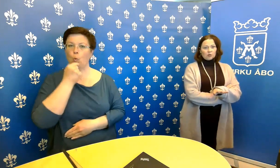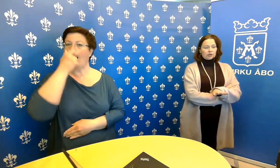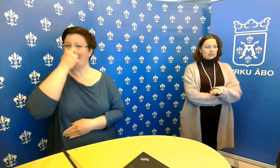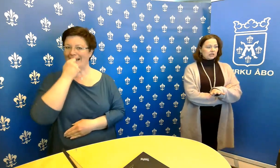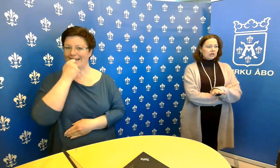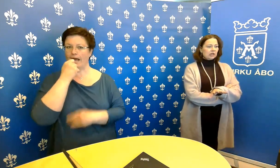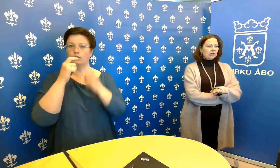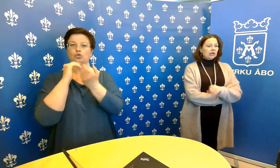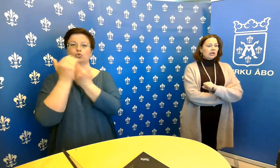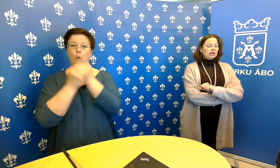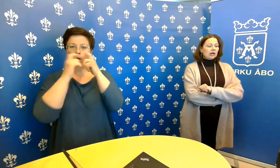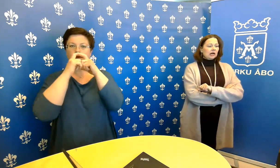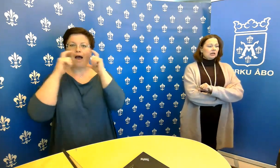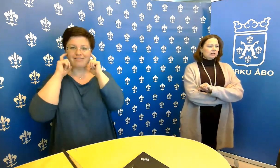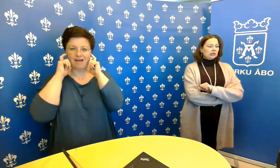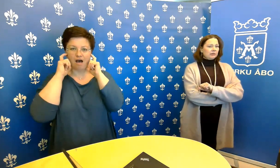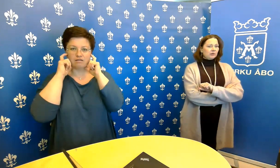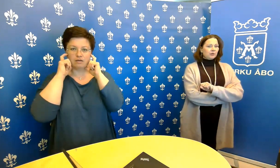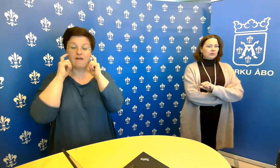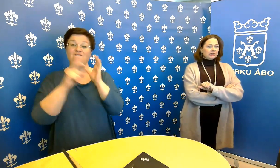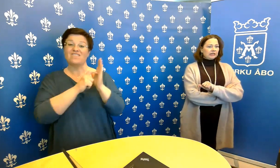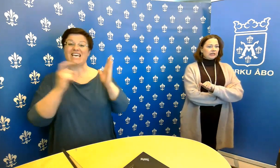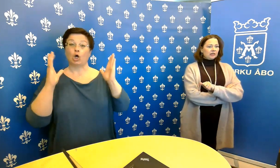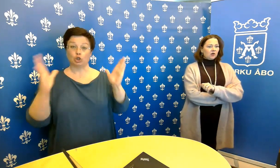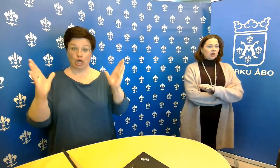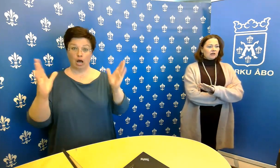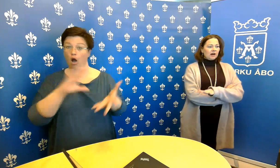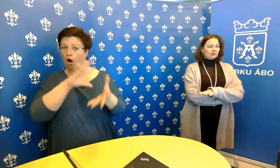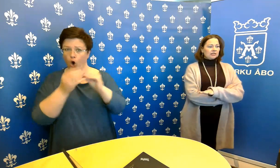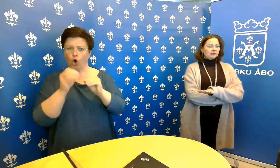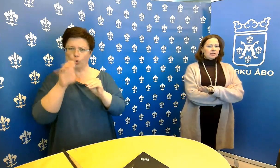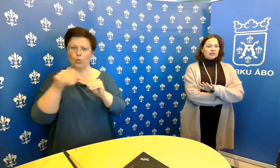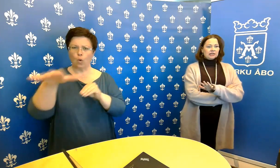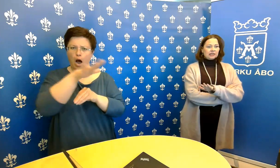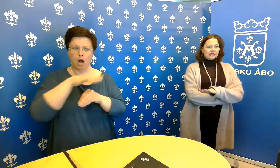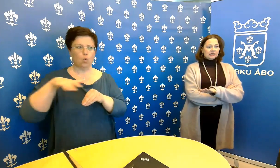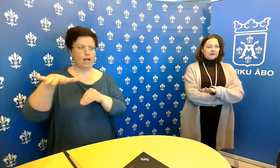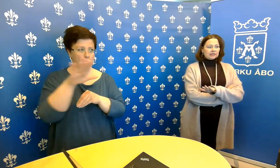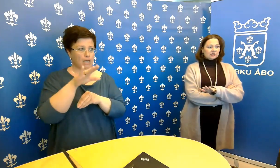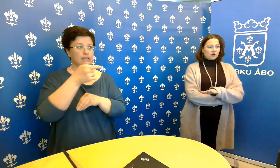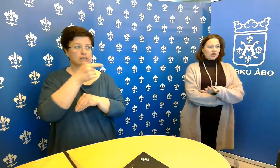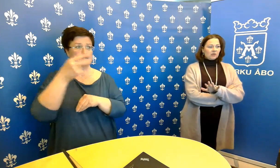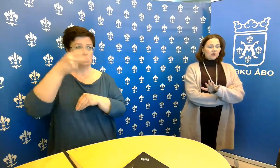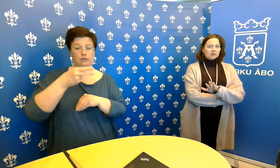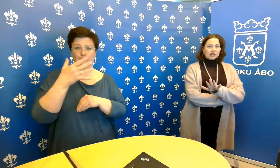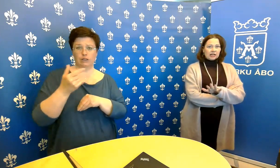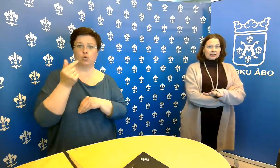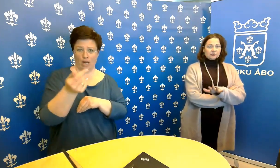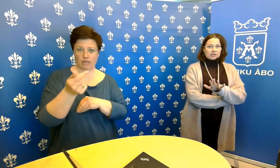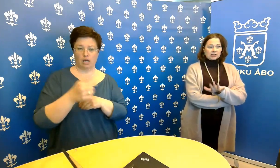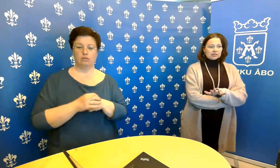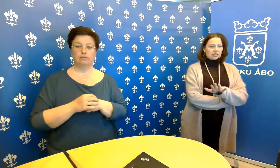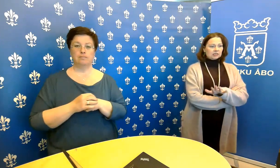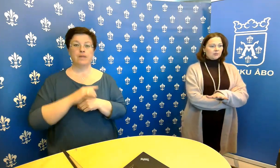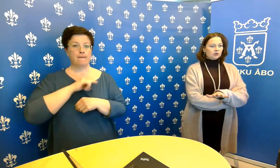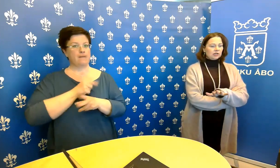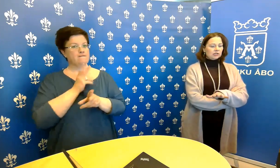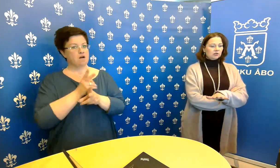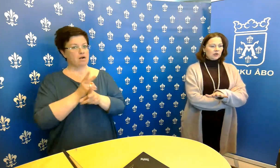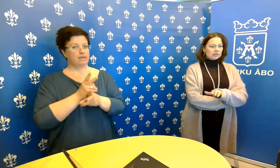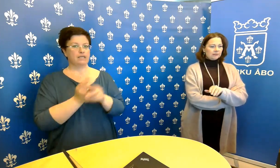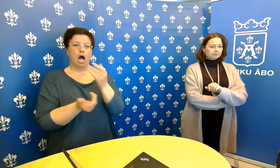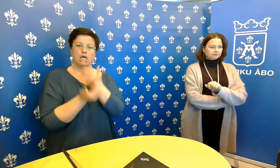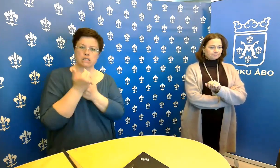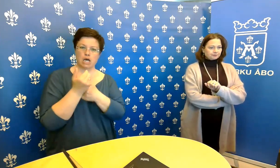Turun kaupungissa. Ja me pyrimme tietenkin koko ajan varmistamaan sen, että riittävästi suojaimia on siellä erityisesti asiakais- ja